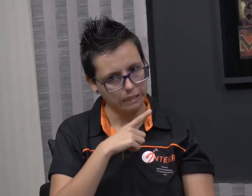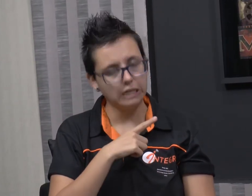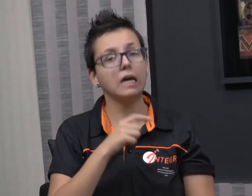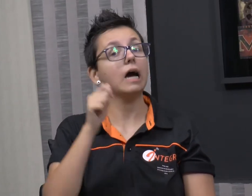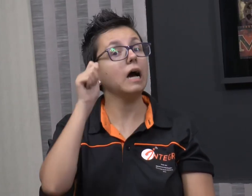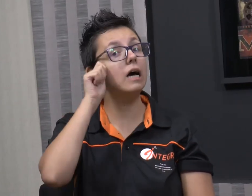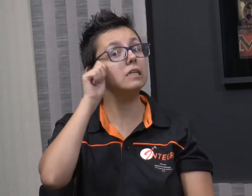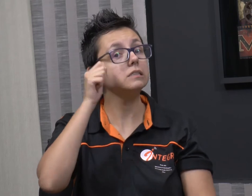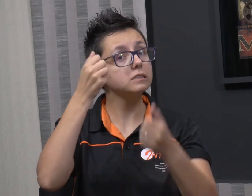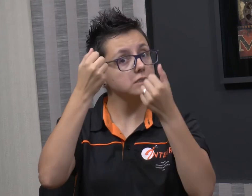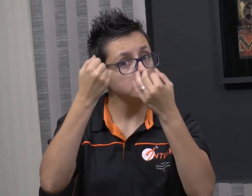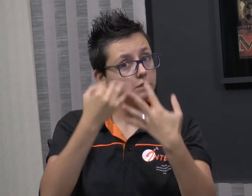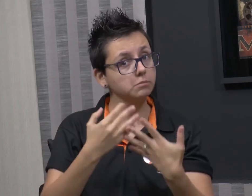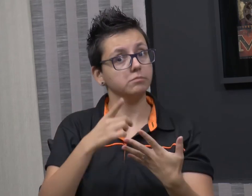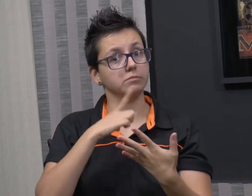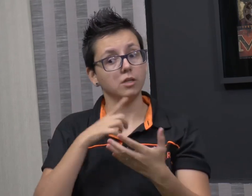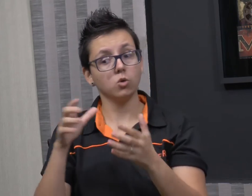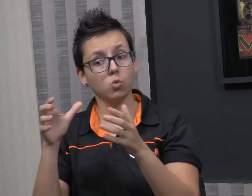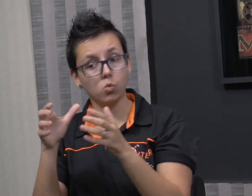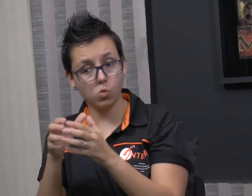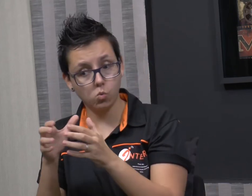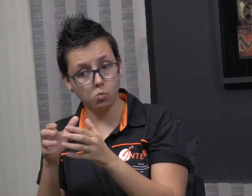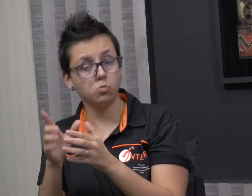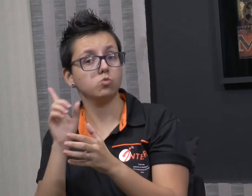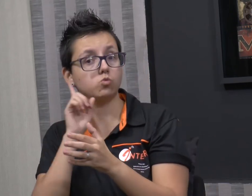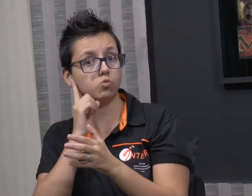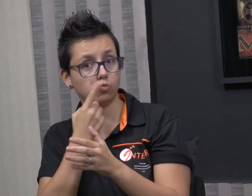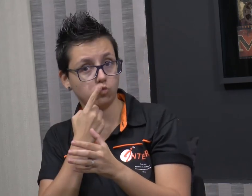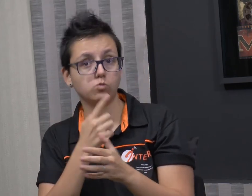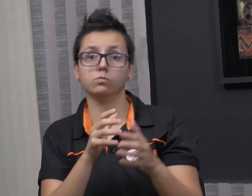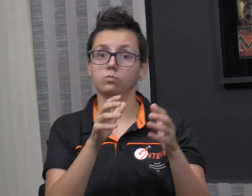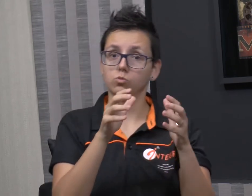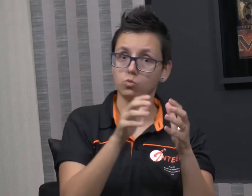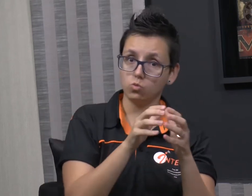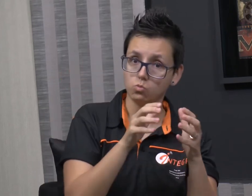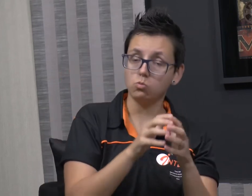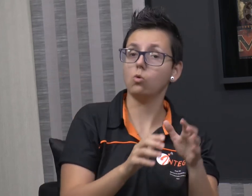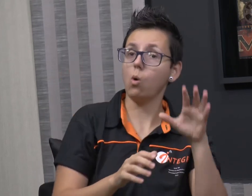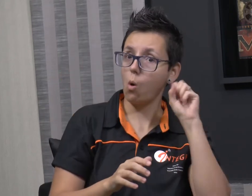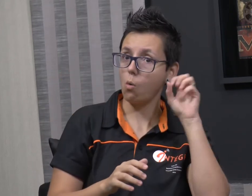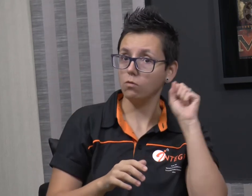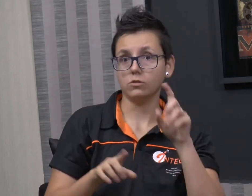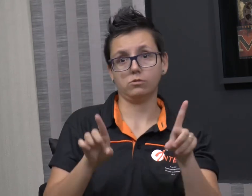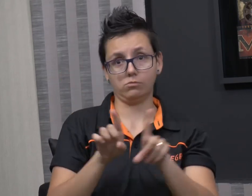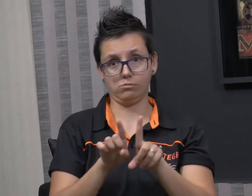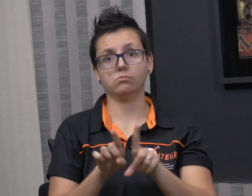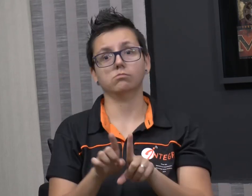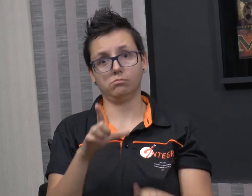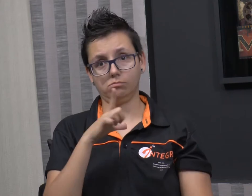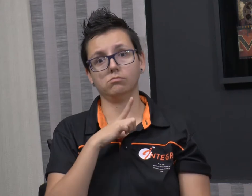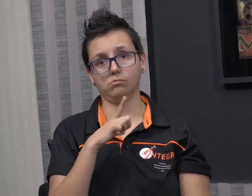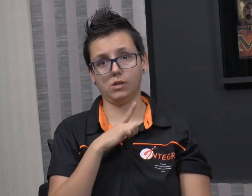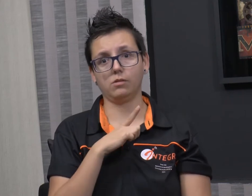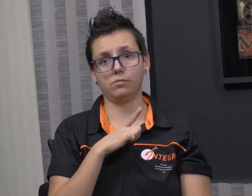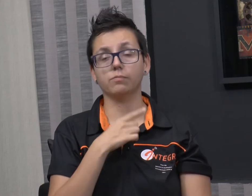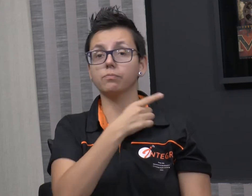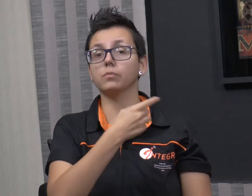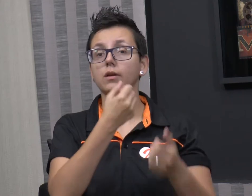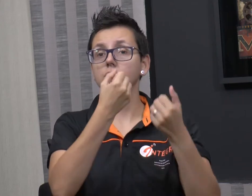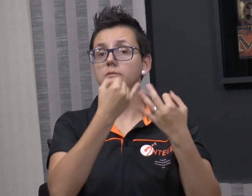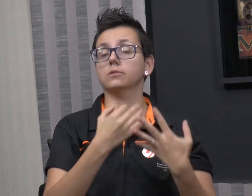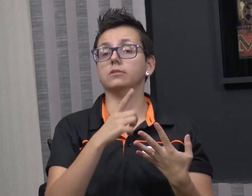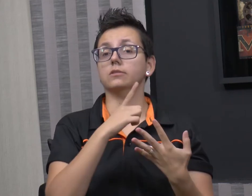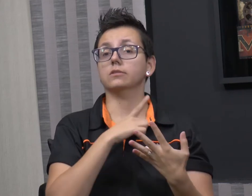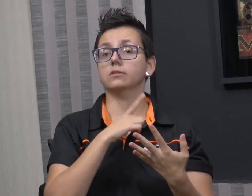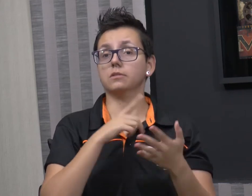tem pra surdos e ouvinte juntos. Até nós temos um evento que é a musicalização em libras. Que faz